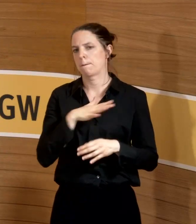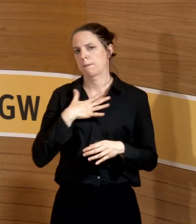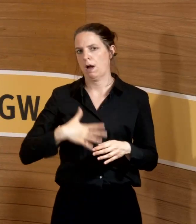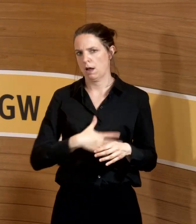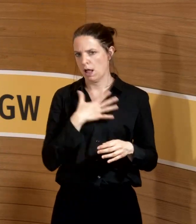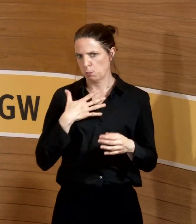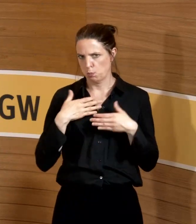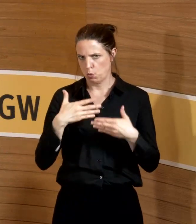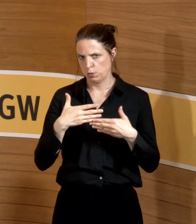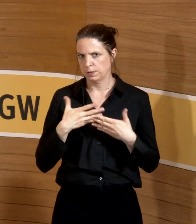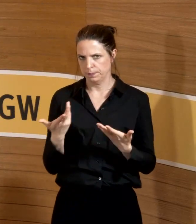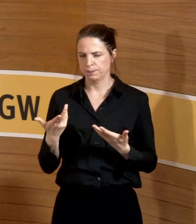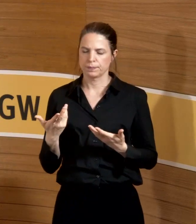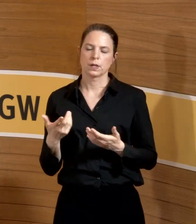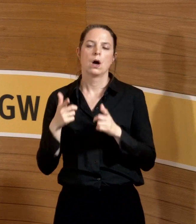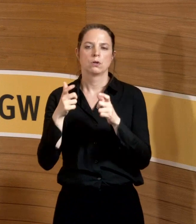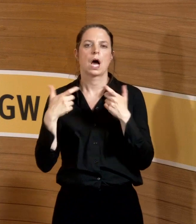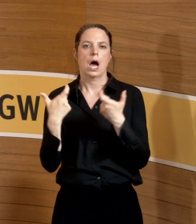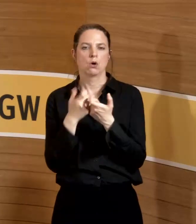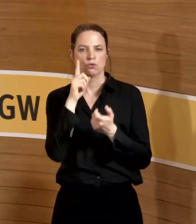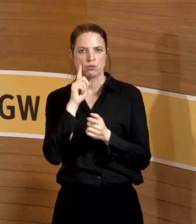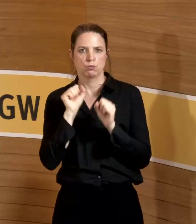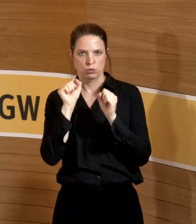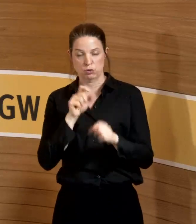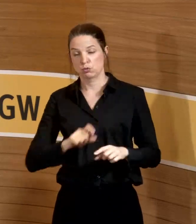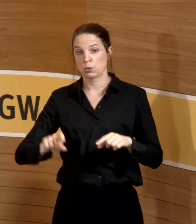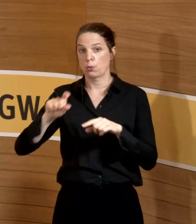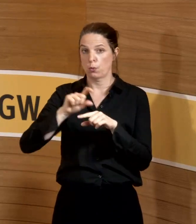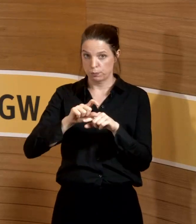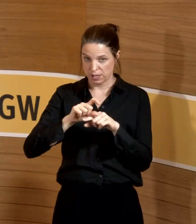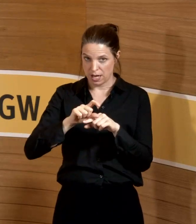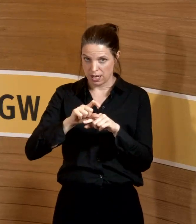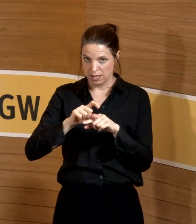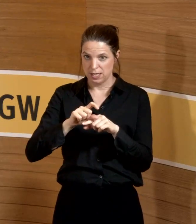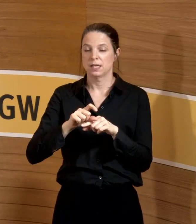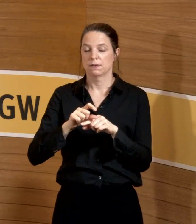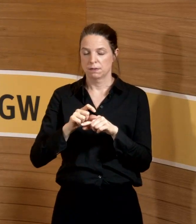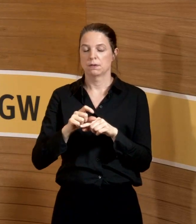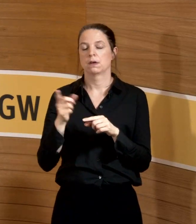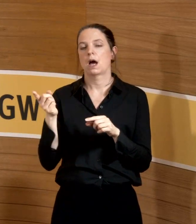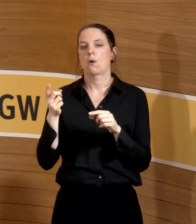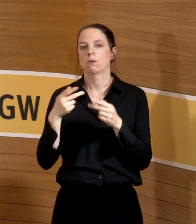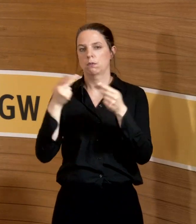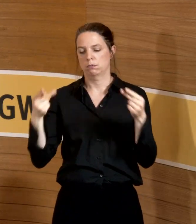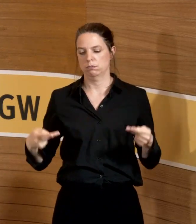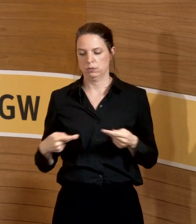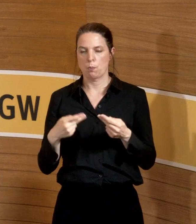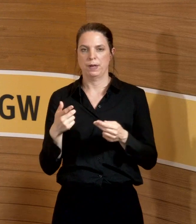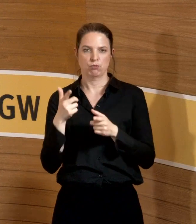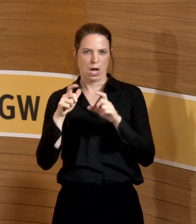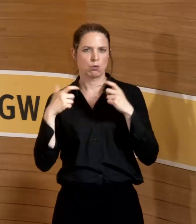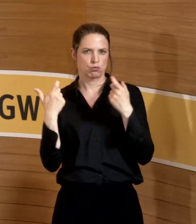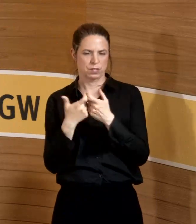schön. Und der Ausschuss vom Mutterschutz hat dann noch als Add-on, als FAQ, auch auf der Seite des Ausschussmutterschutzes noch ein paar